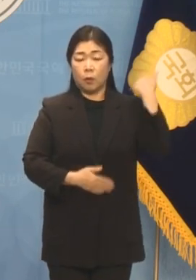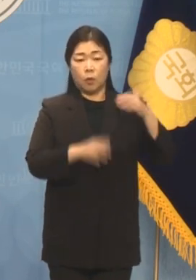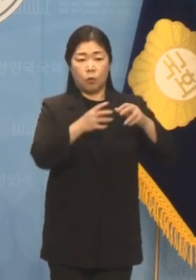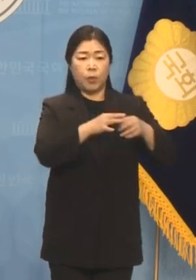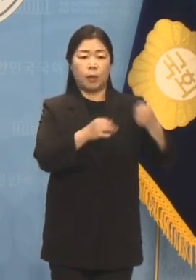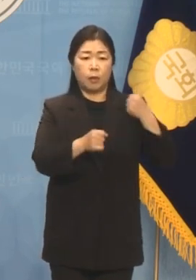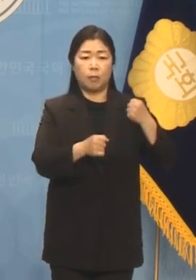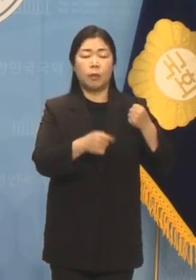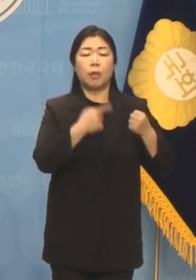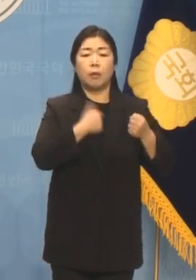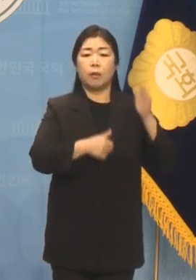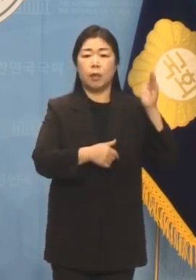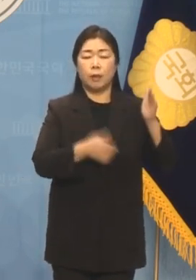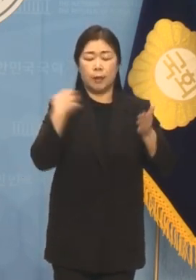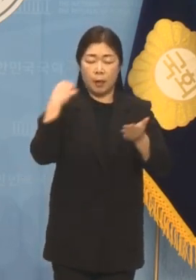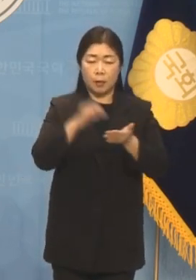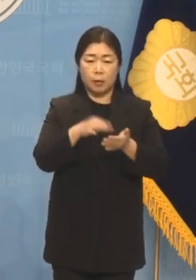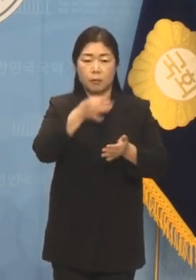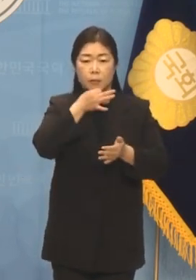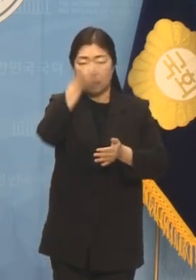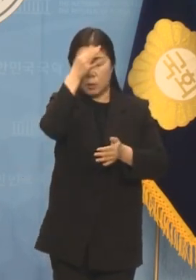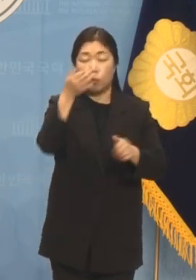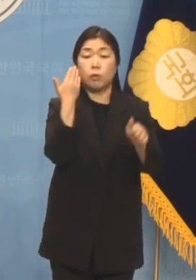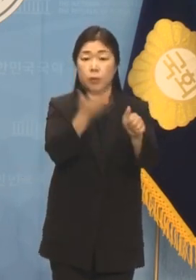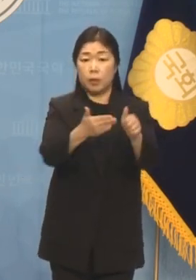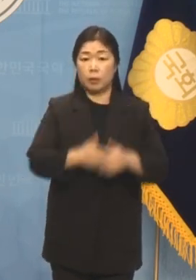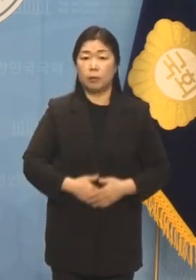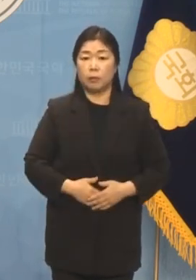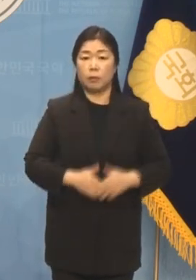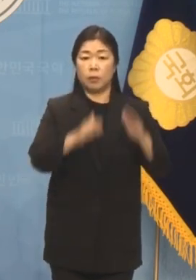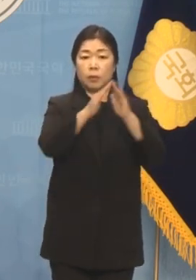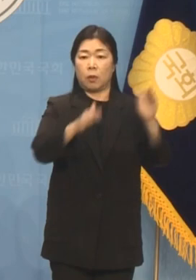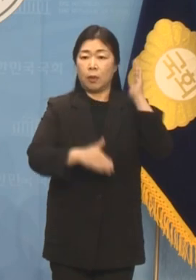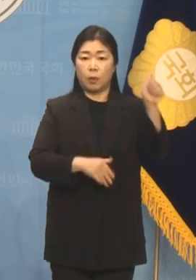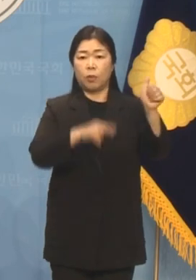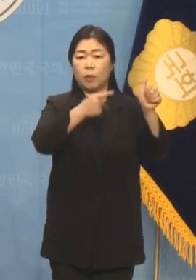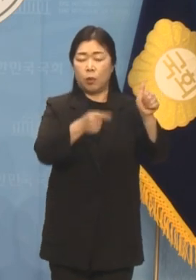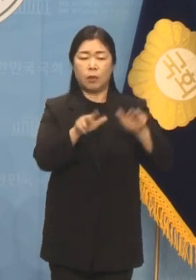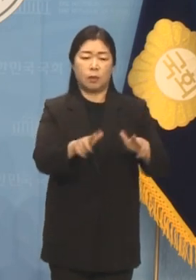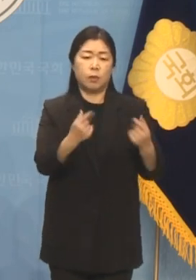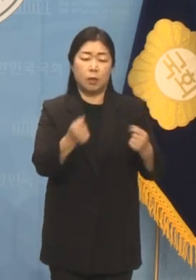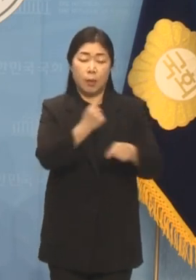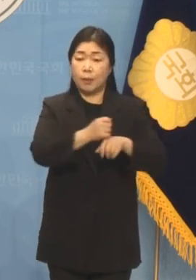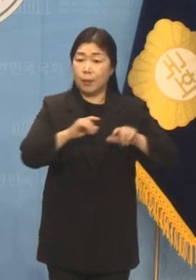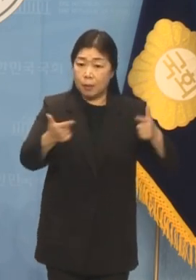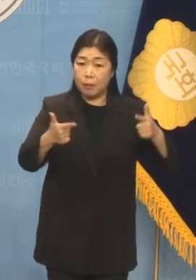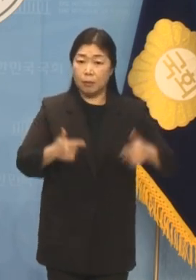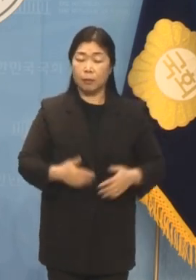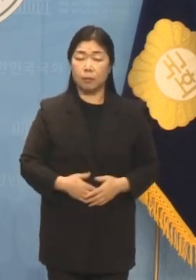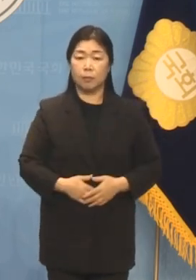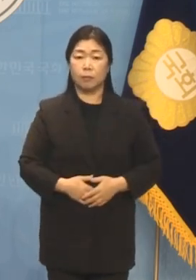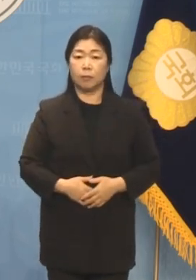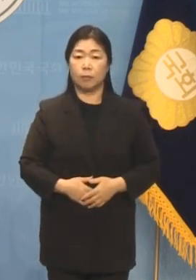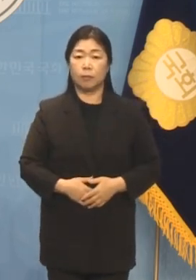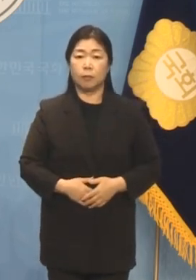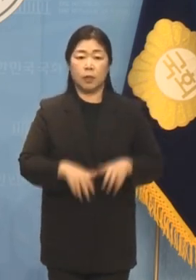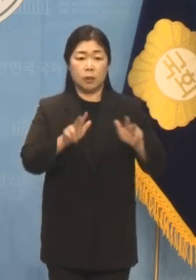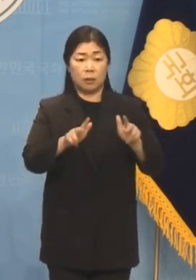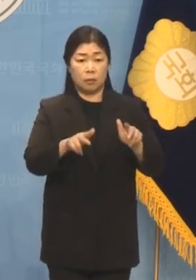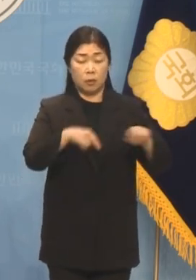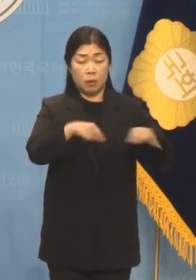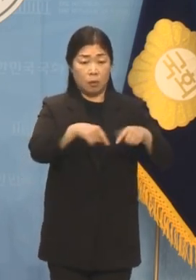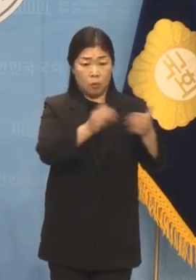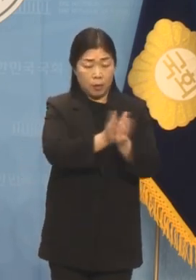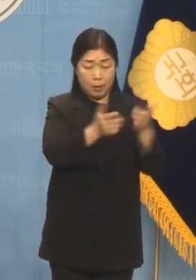그대로 돌려드리겠습니다. 전두환 대통령 때도 이렇게는 안 했다. 이 정권이